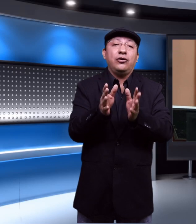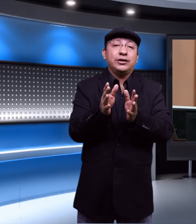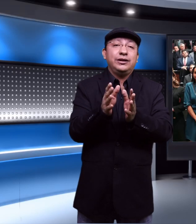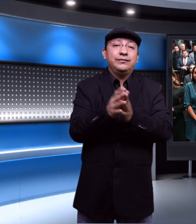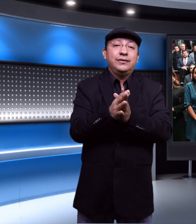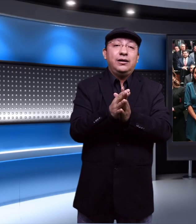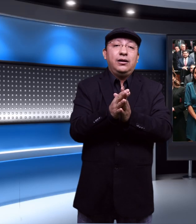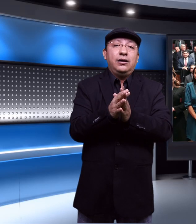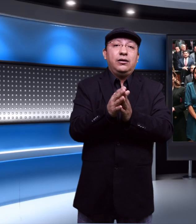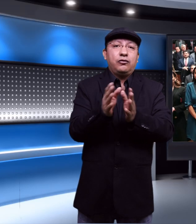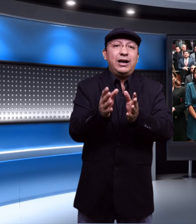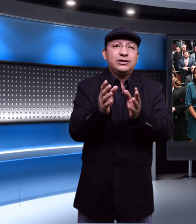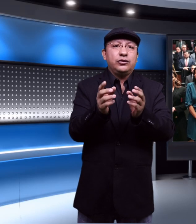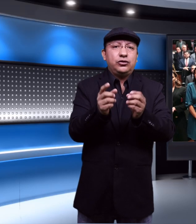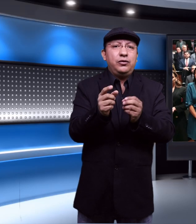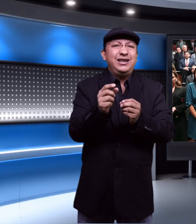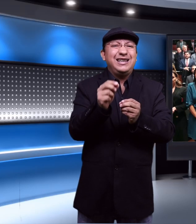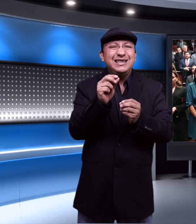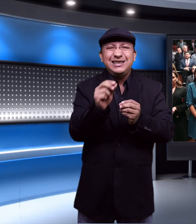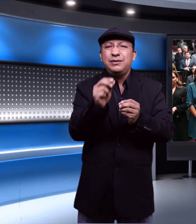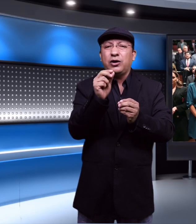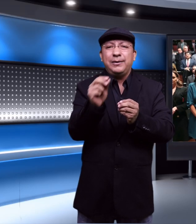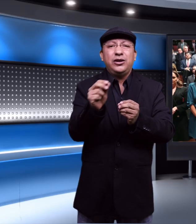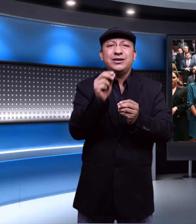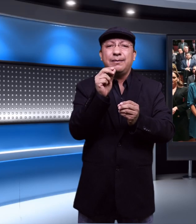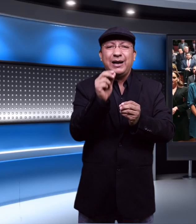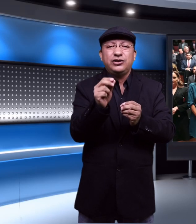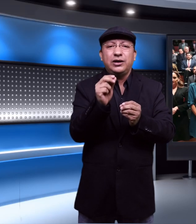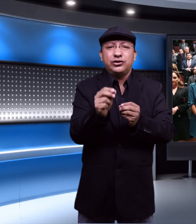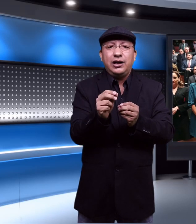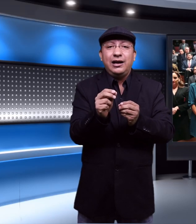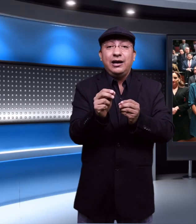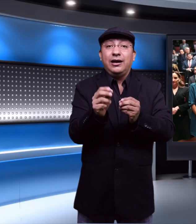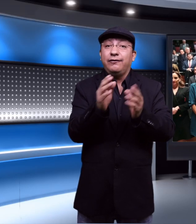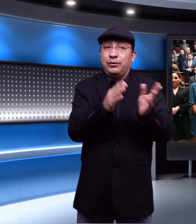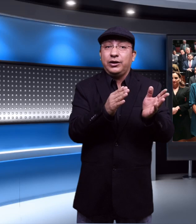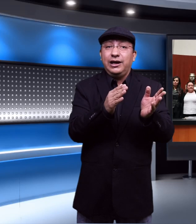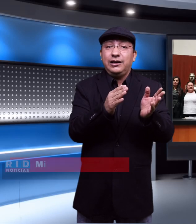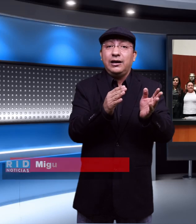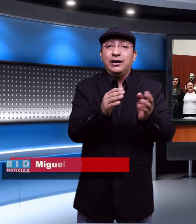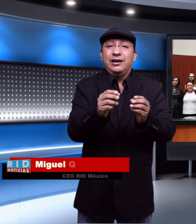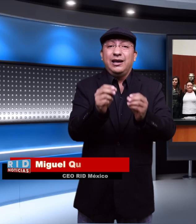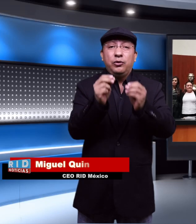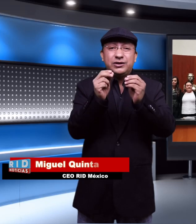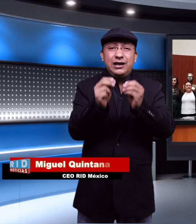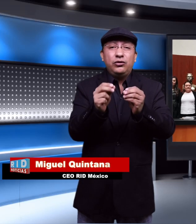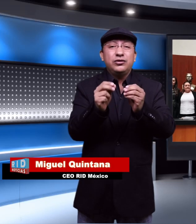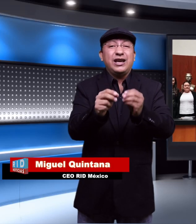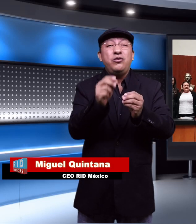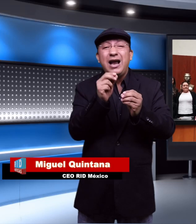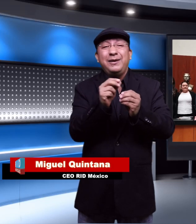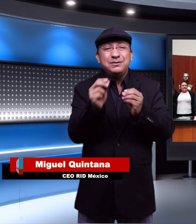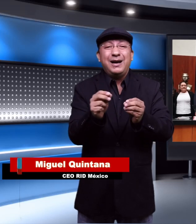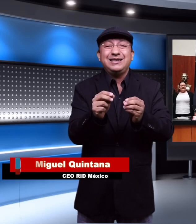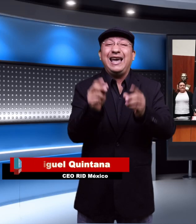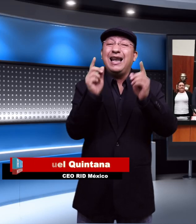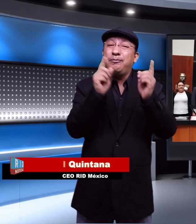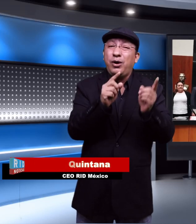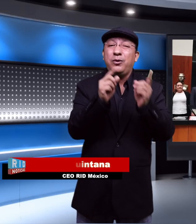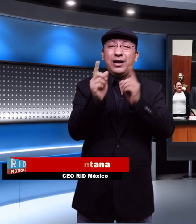corte lo cual les costó un intensísimo cabildeo desde el Palacio Nacional en favor de ella demostrándonos que una vez más el pueblo y